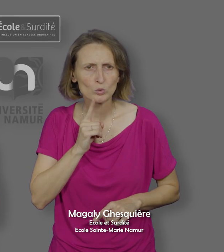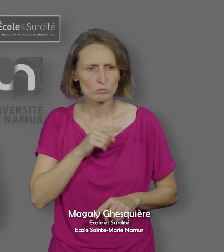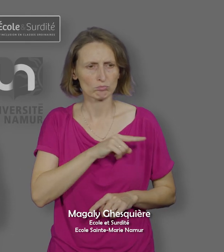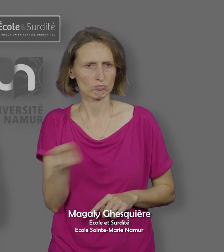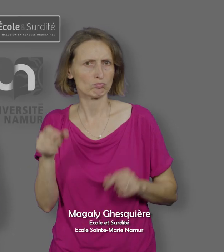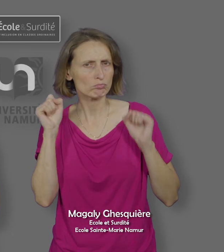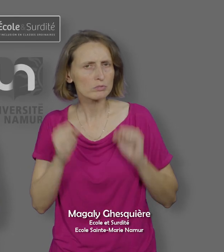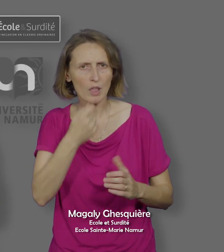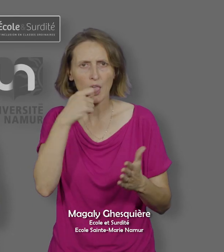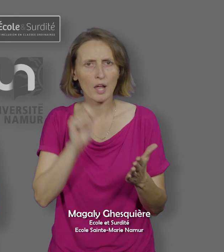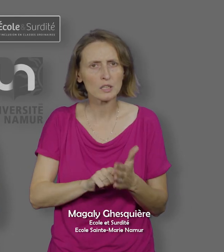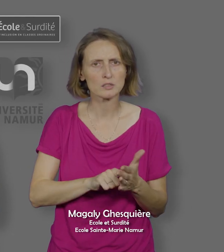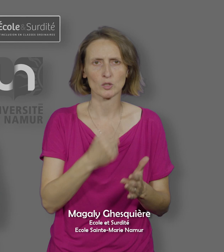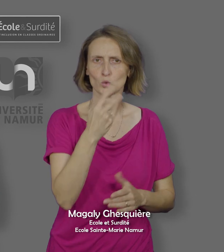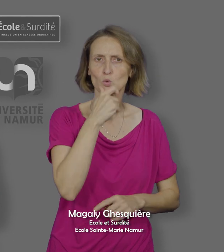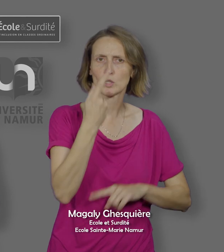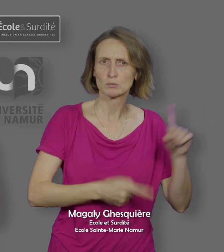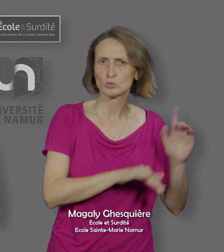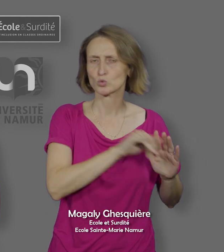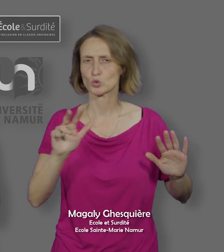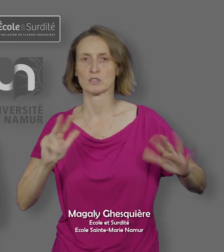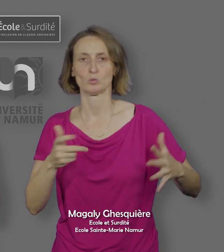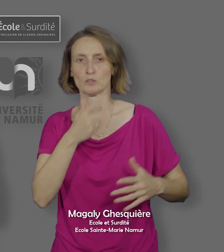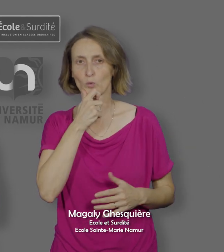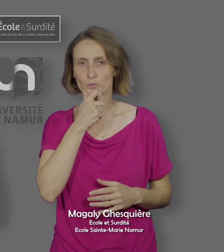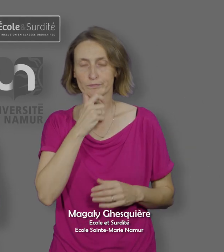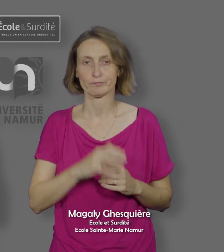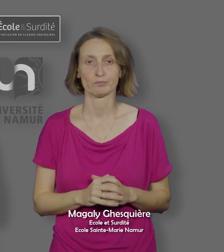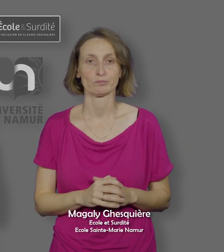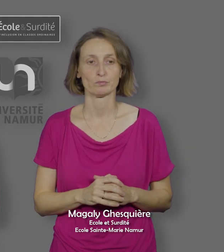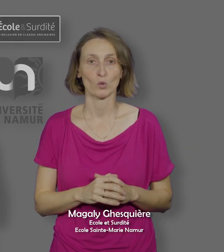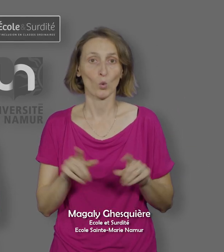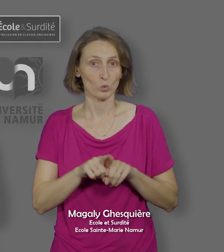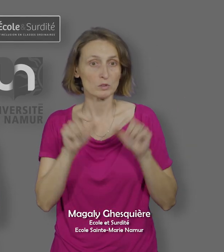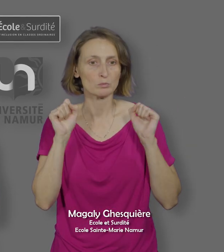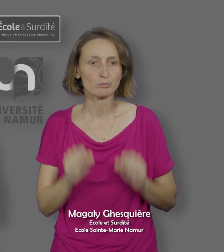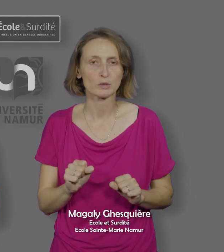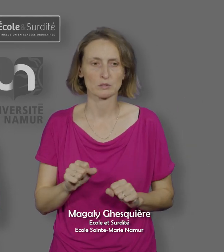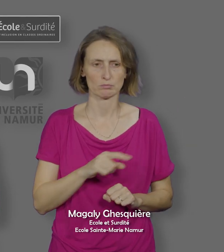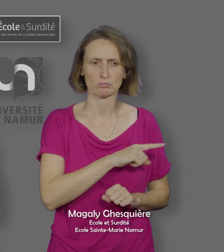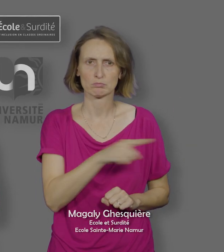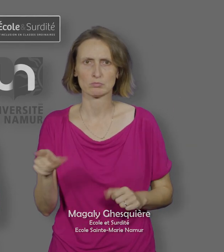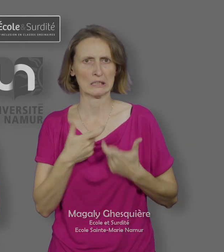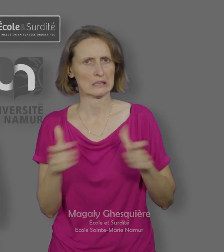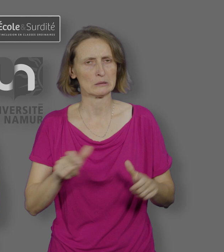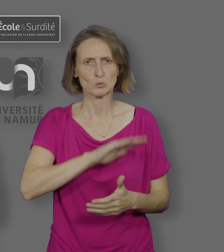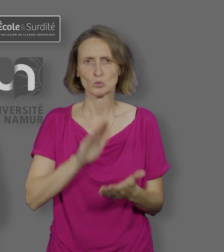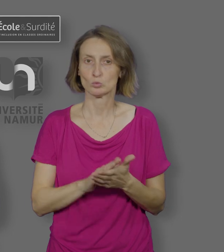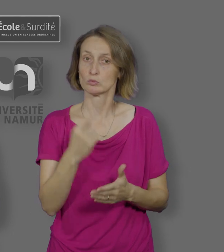Namur, l'École Sainte-Marie. Ce dispositif accueille des groupes d'élèves sourds et malentendants de la pré-maternelle